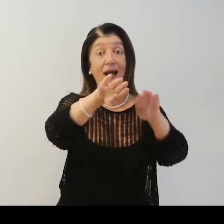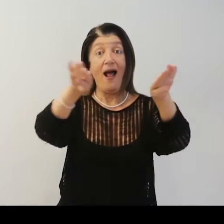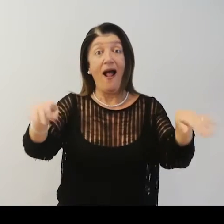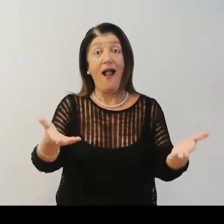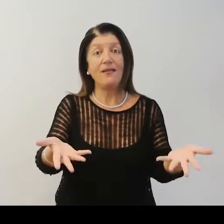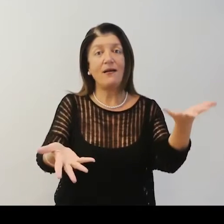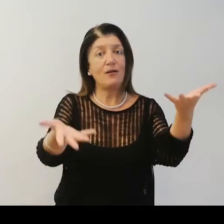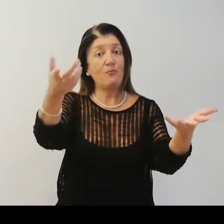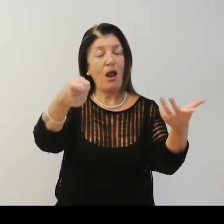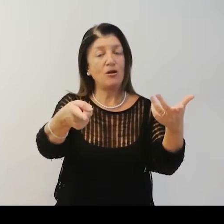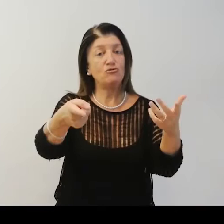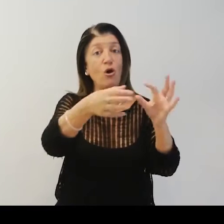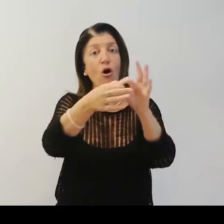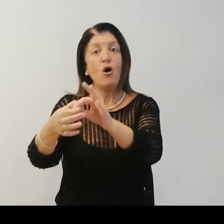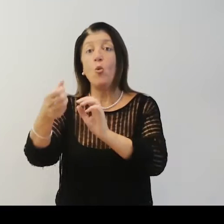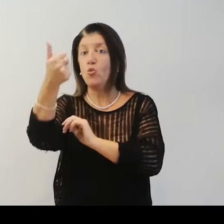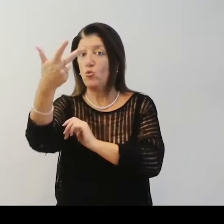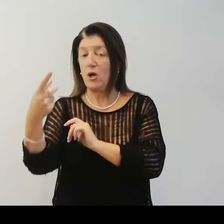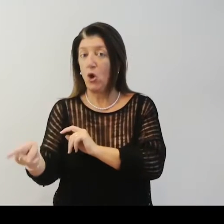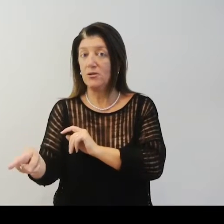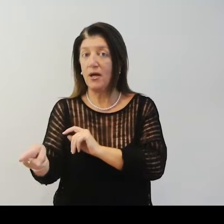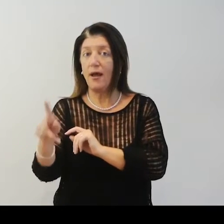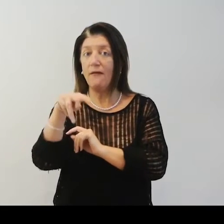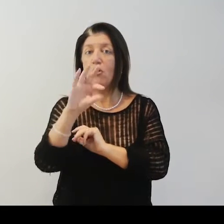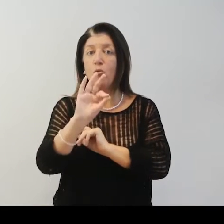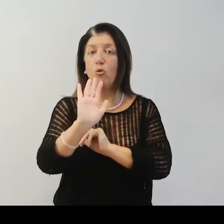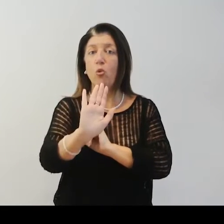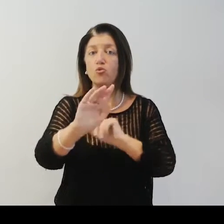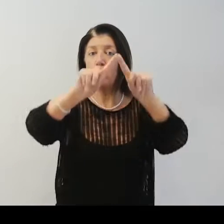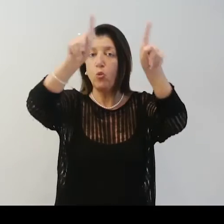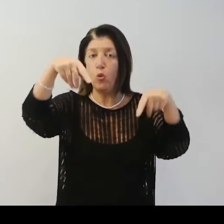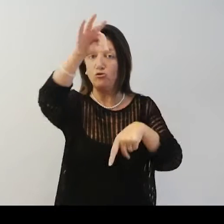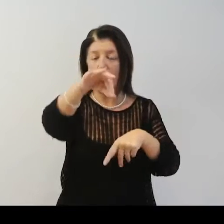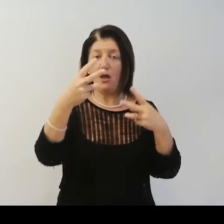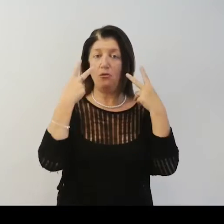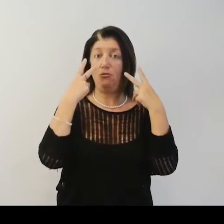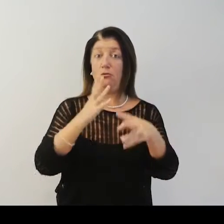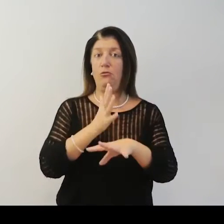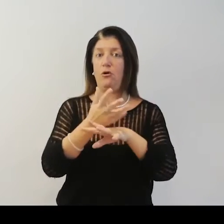L'altare maggiore, numero tre, si apre sulla navata centrale.